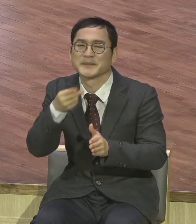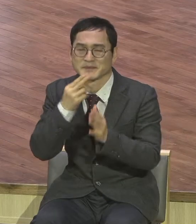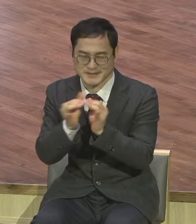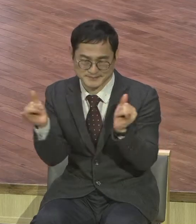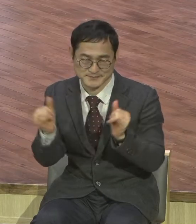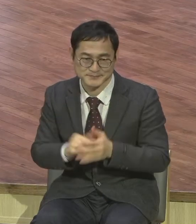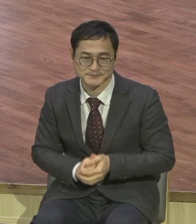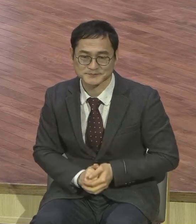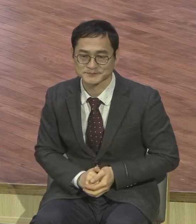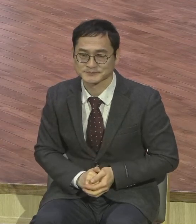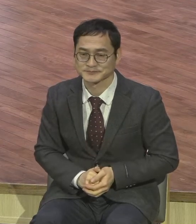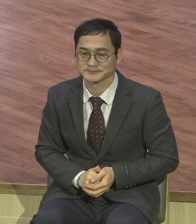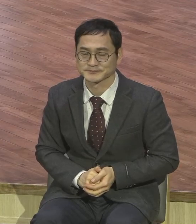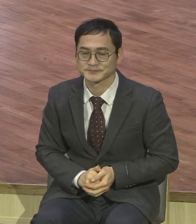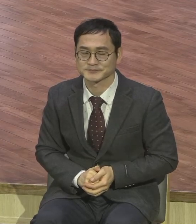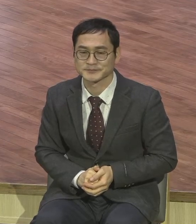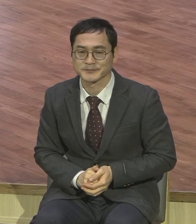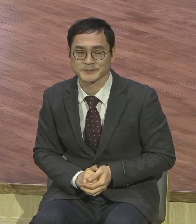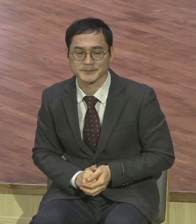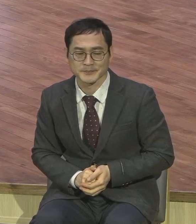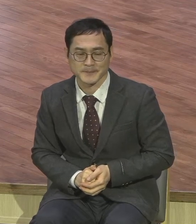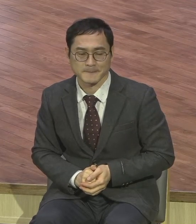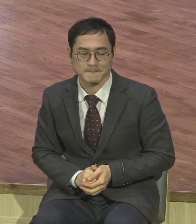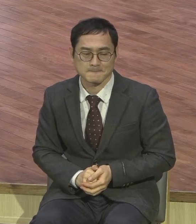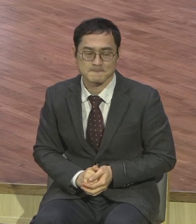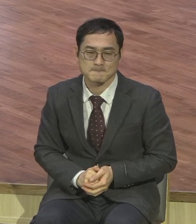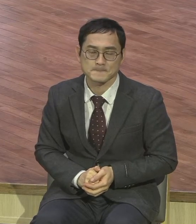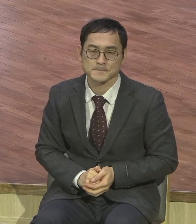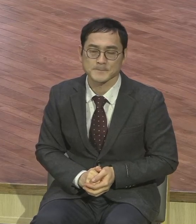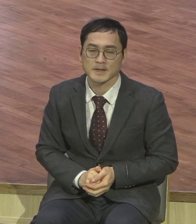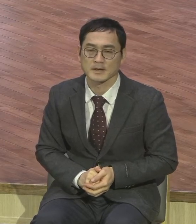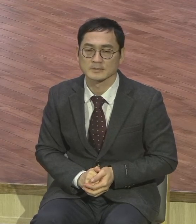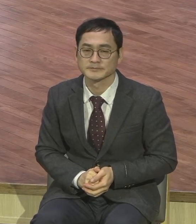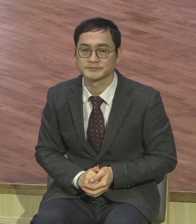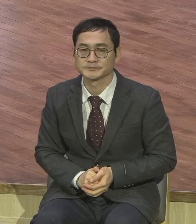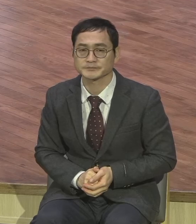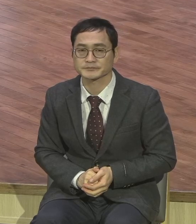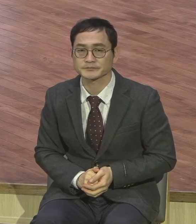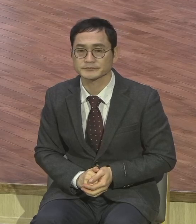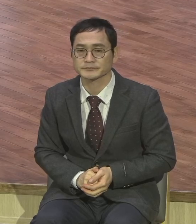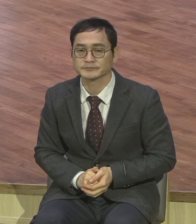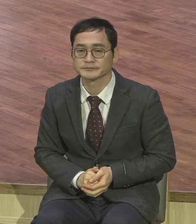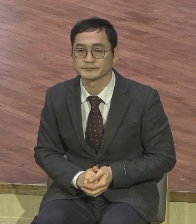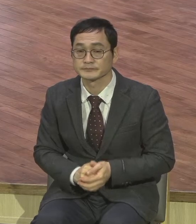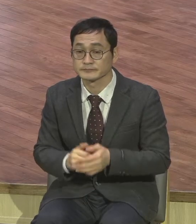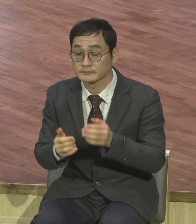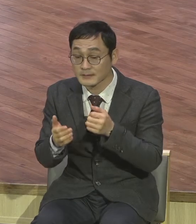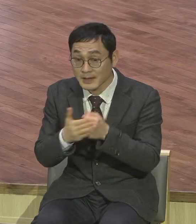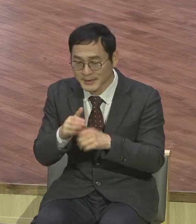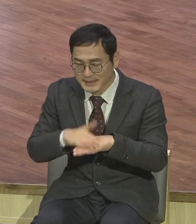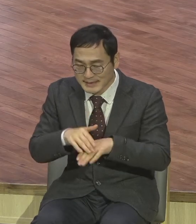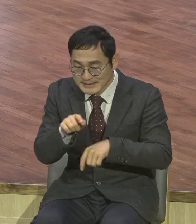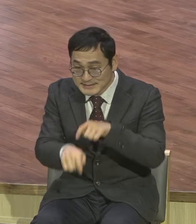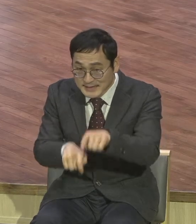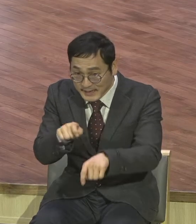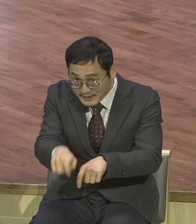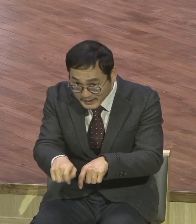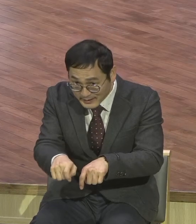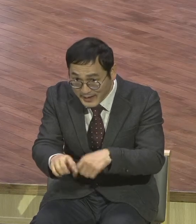그렇게 여러분이 그걸 알아야 돼요. 그래서 실행하면 뭐가 오느냐? 꼭 반드시 열매가 오게 되어